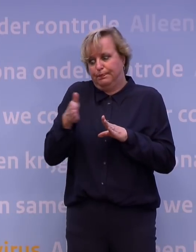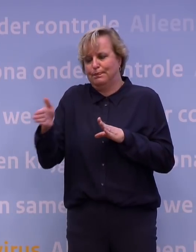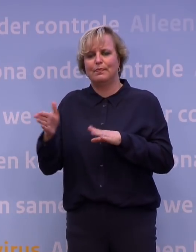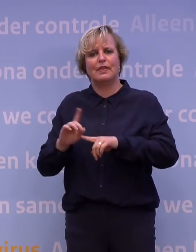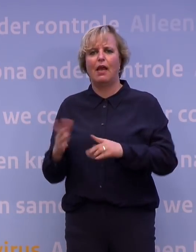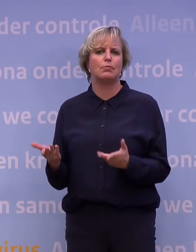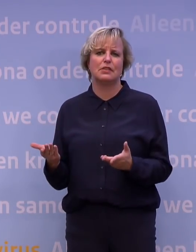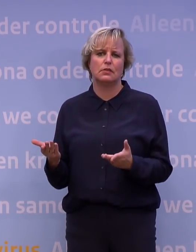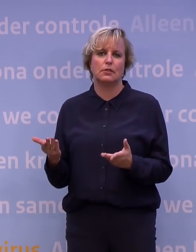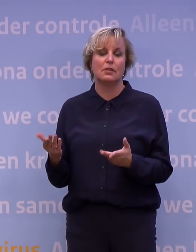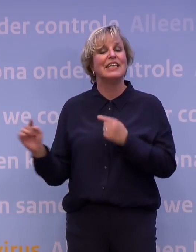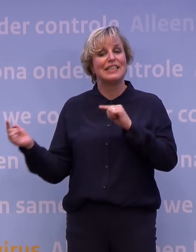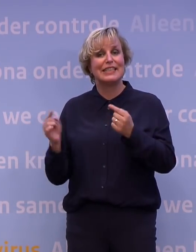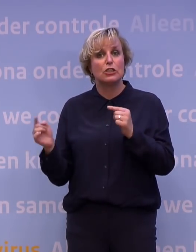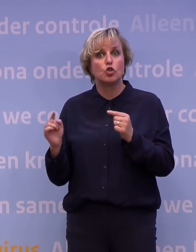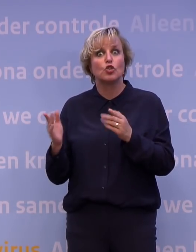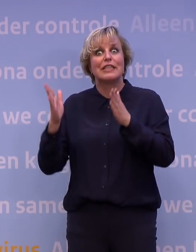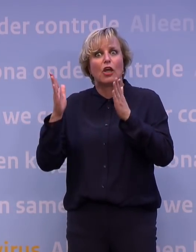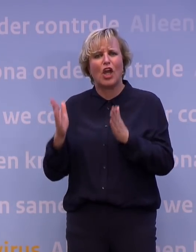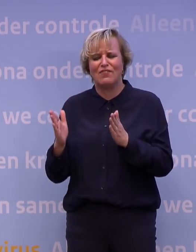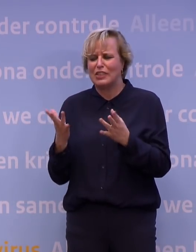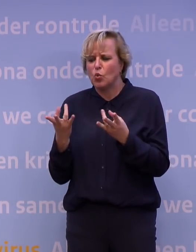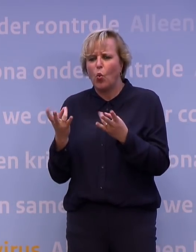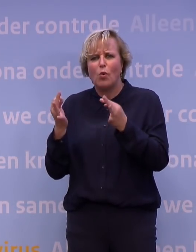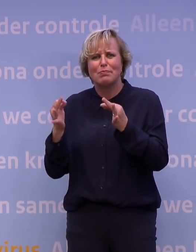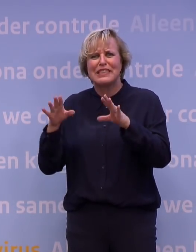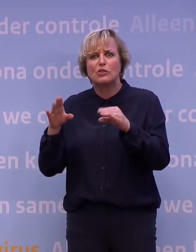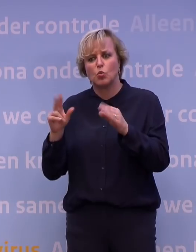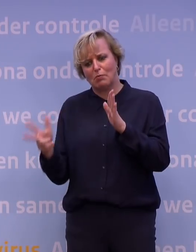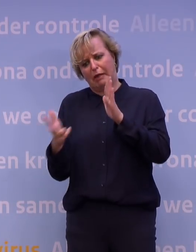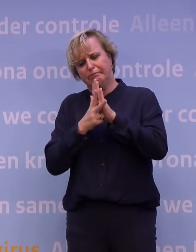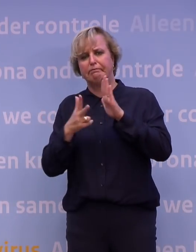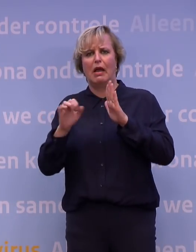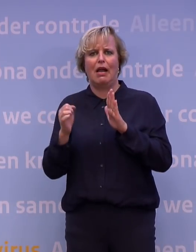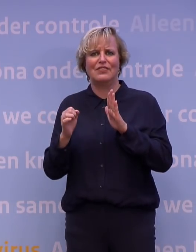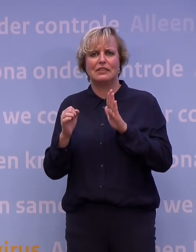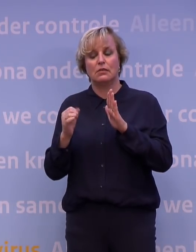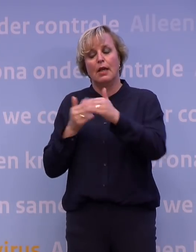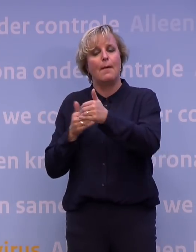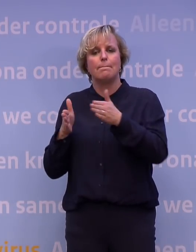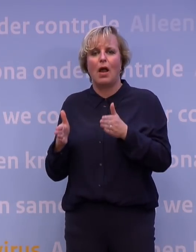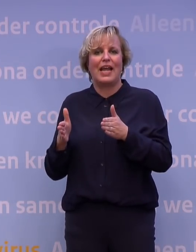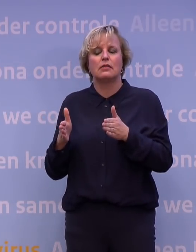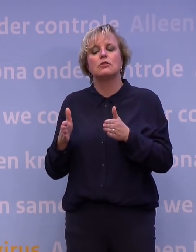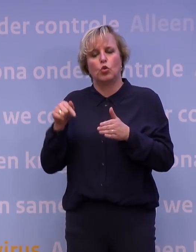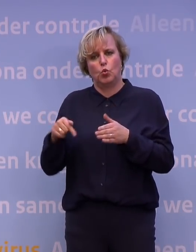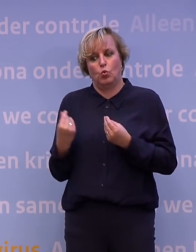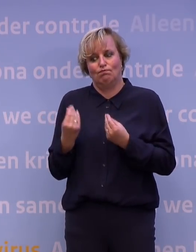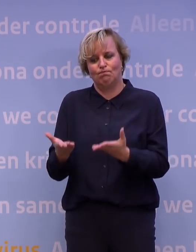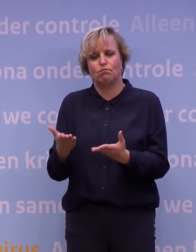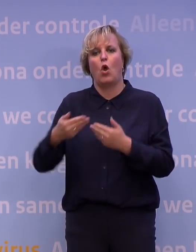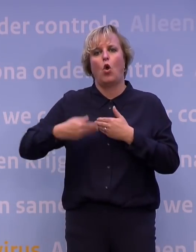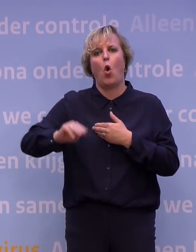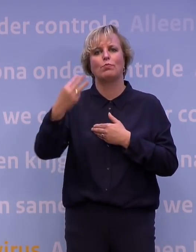discussie van... Ja, we hebben echt heel veel discussies met elkaar gehad. Hoe doe je het nou precies? Maar je maakt geen wet. Wat we moeten doen is een pakket waardoor we de komende drie weken elkaar